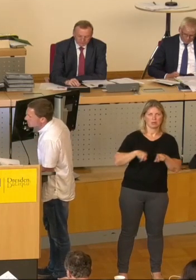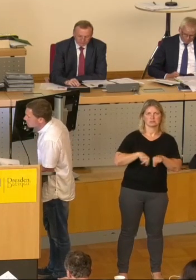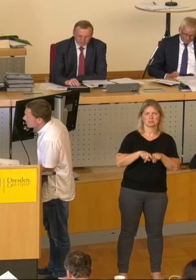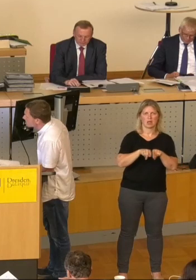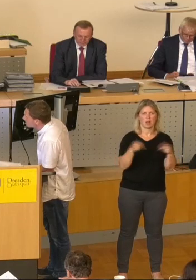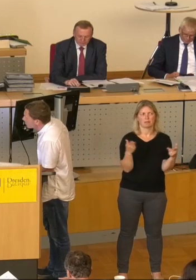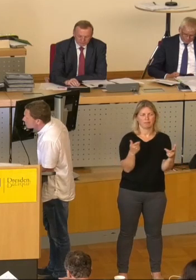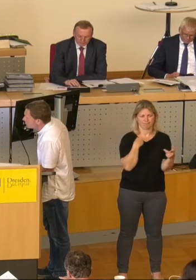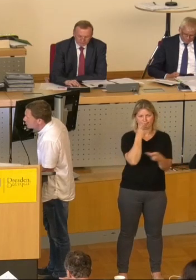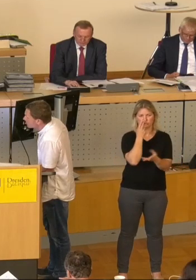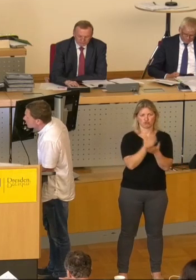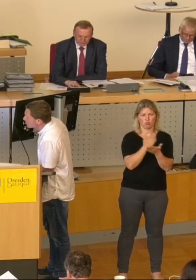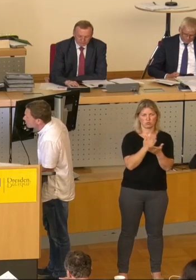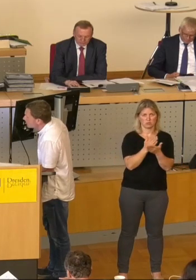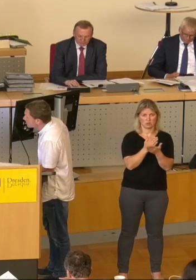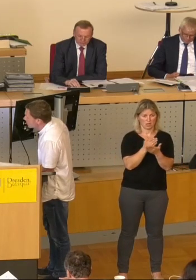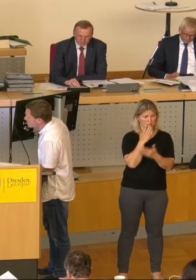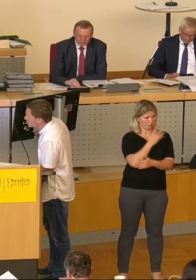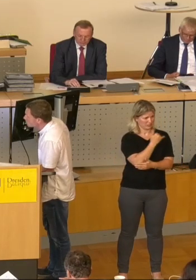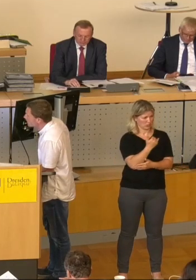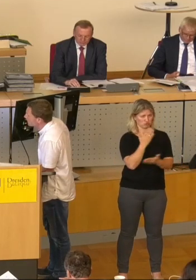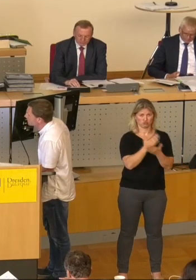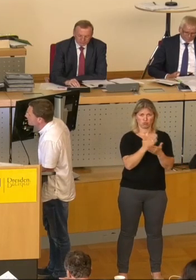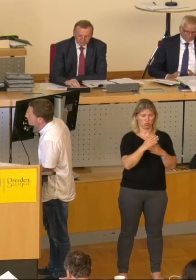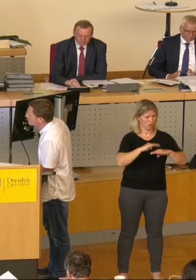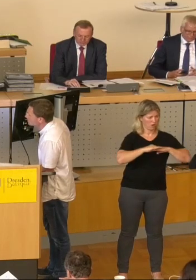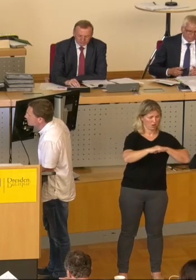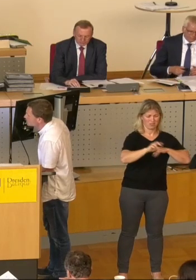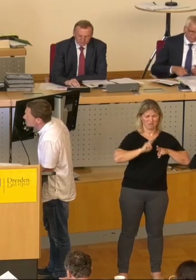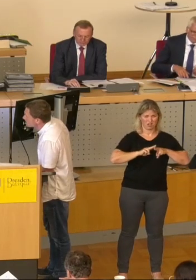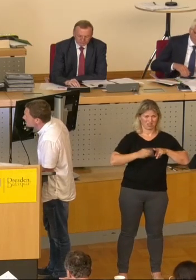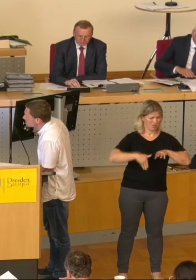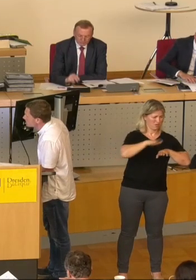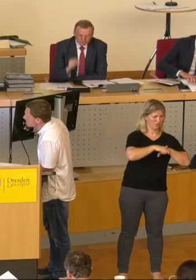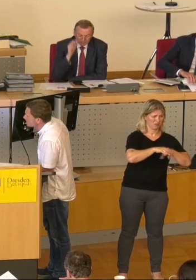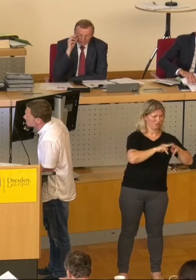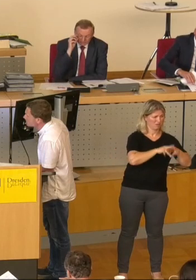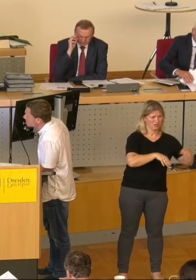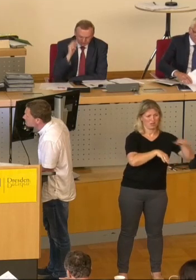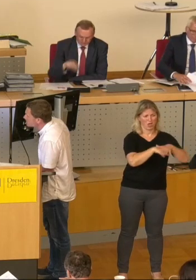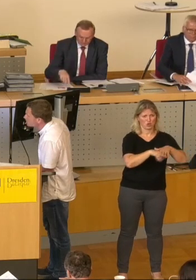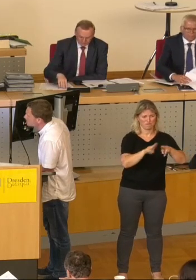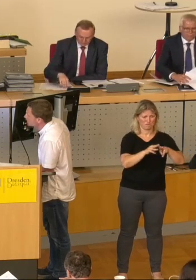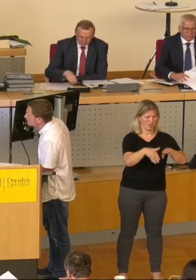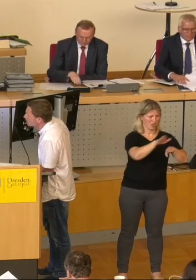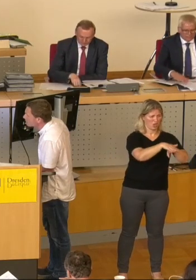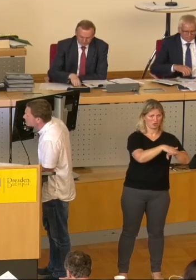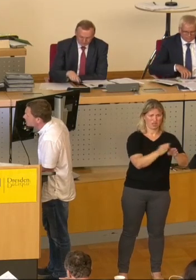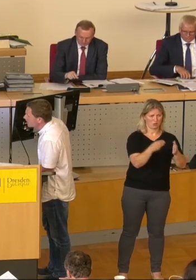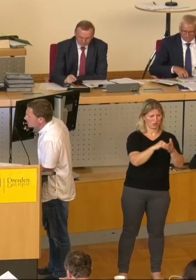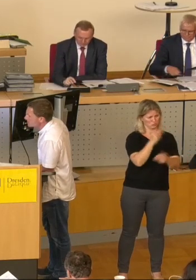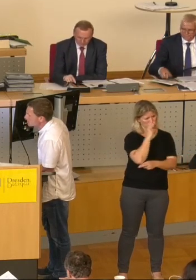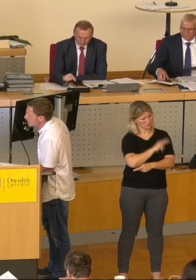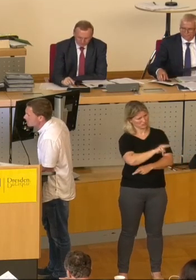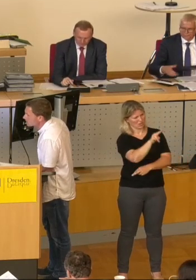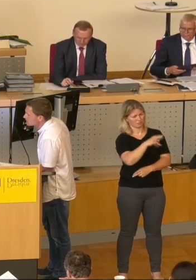Aber mittlerweile sind, glaube ich, fünf Flickenteppiche übereinander gelegt. Und zusätzlich ist das das Bild, was sich dort eröffnet,